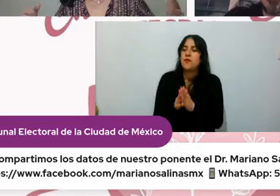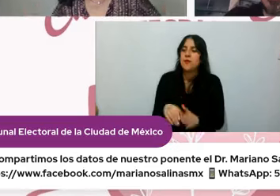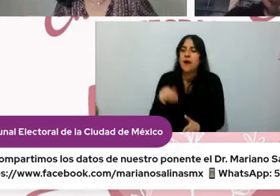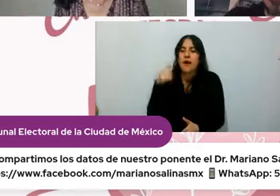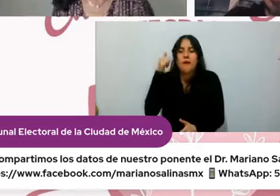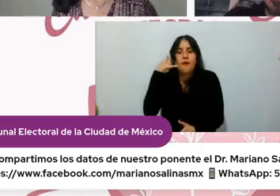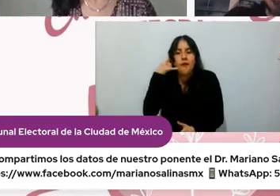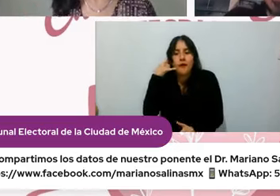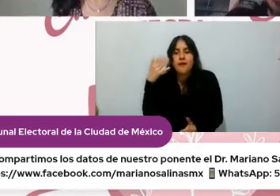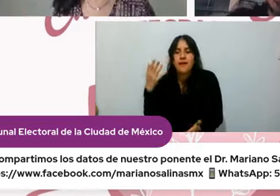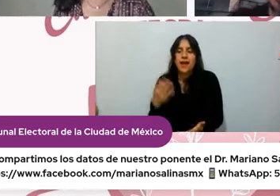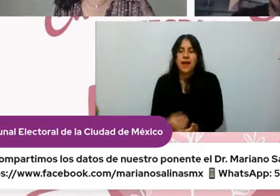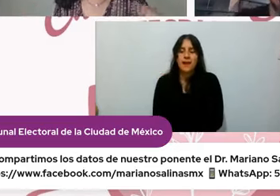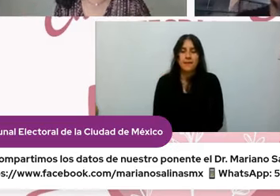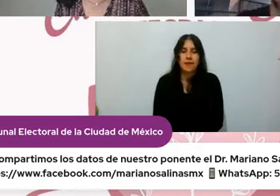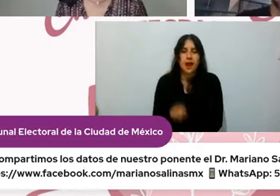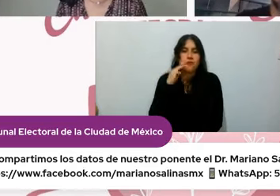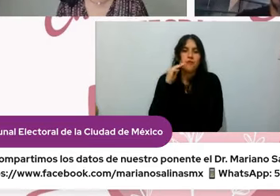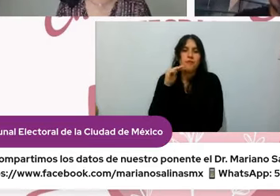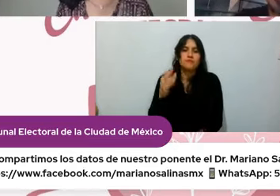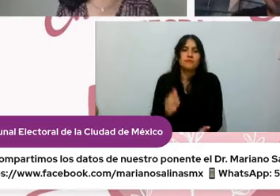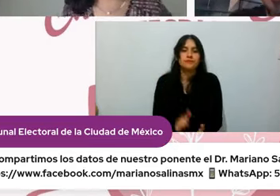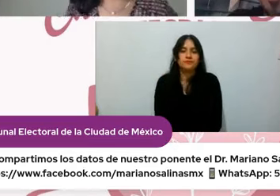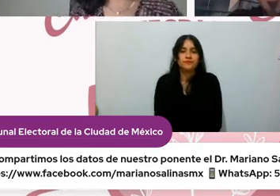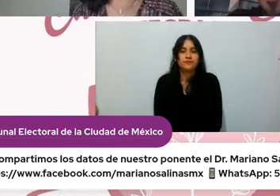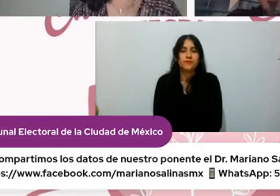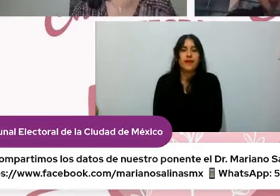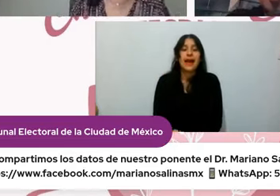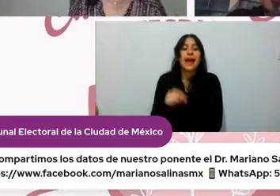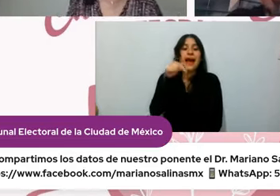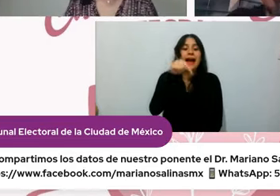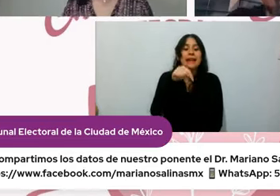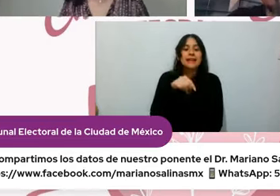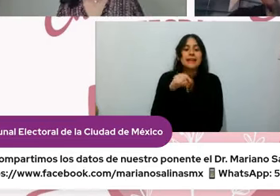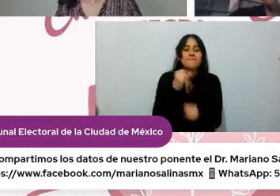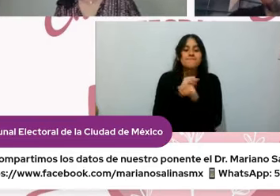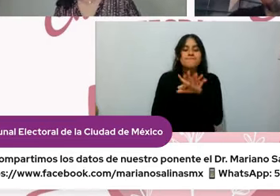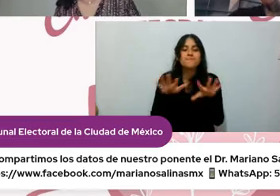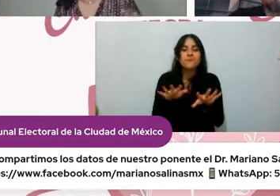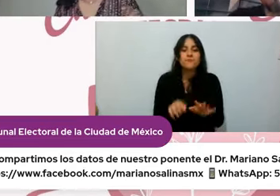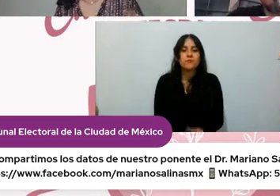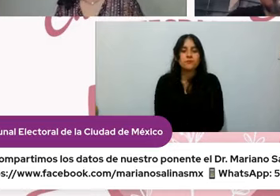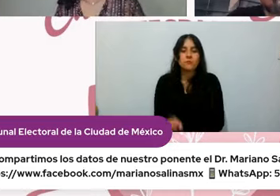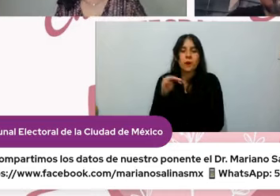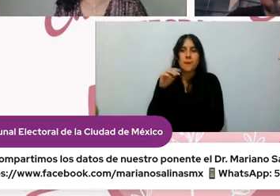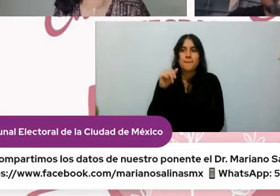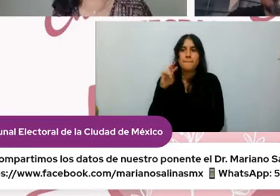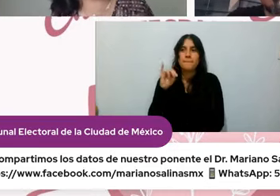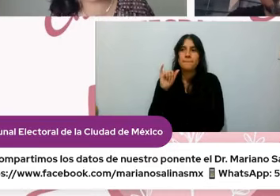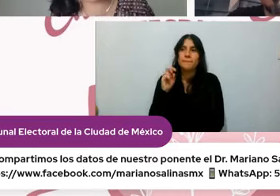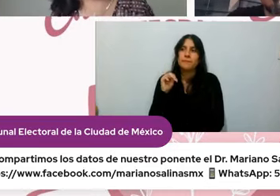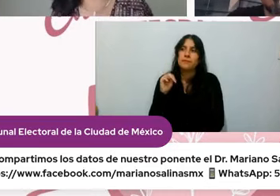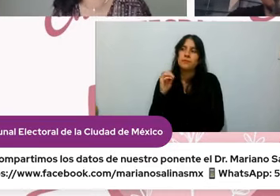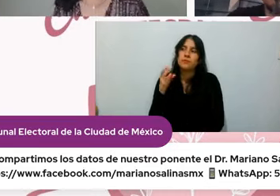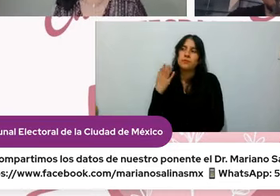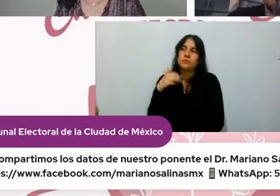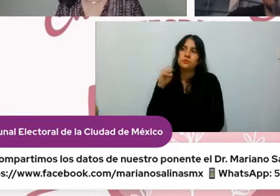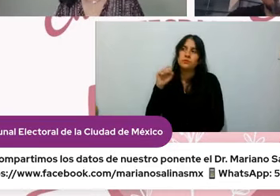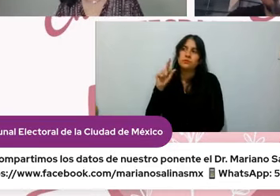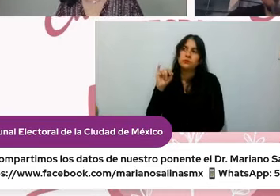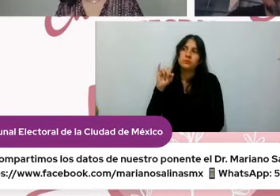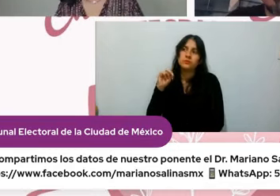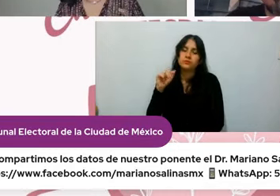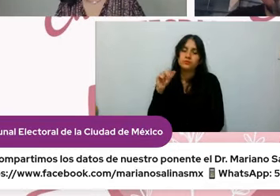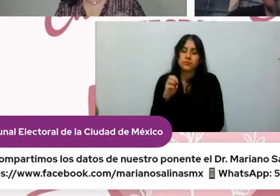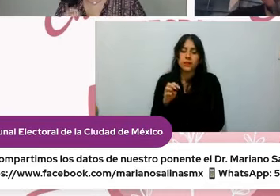mejor aquí están los datos de nuestro querido ponente doctor Mariano Salinas nos está dejando su